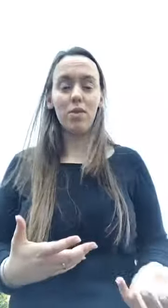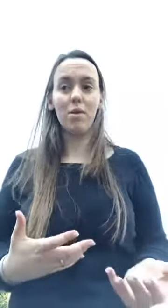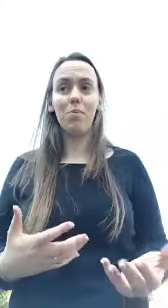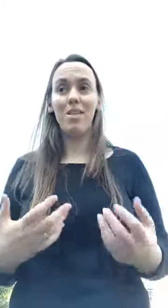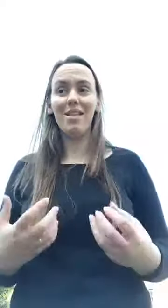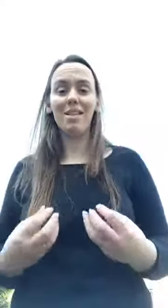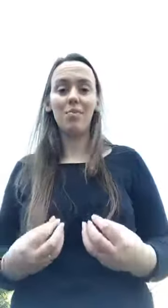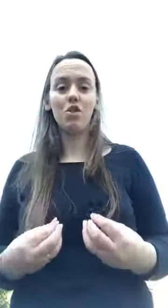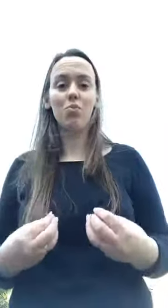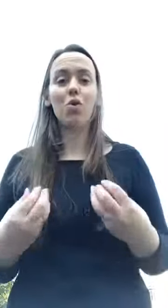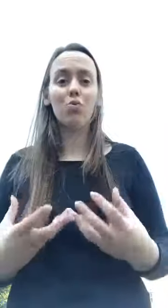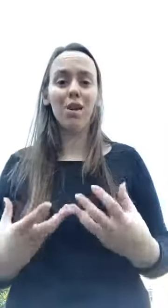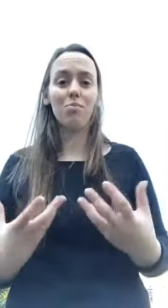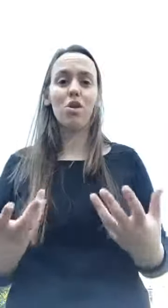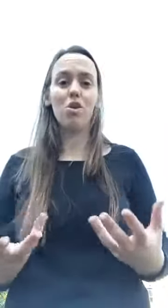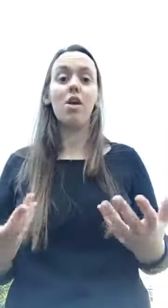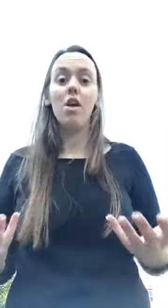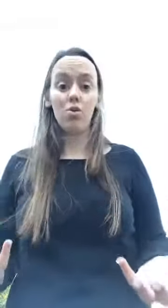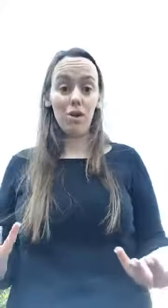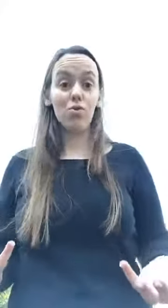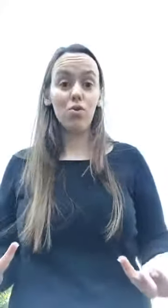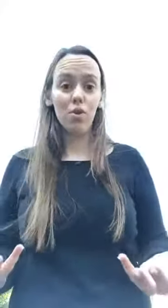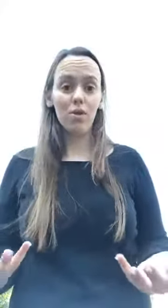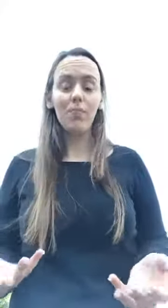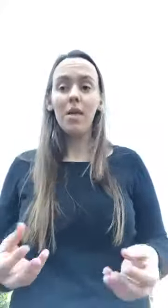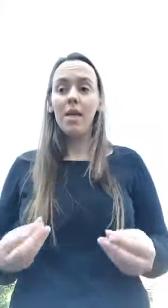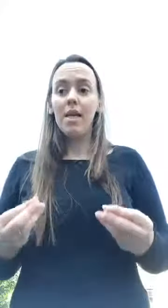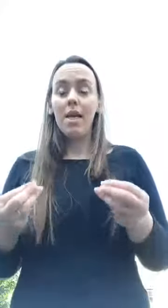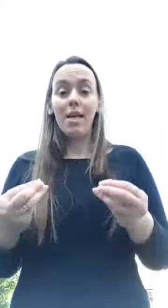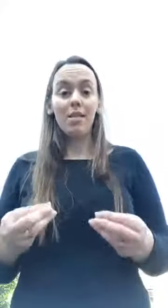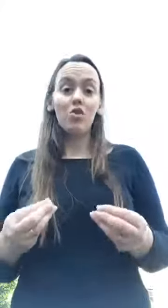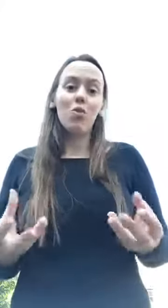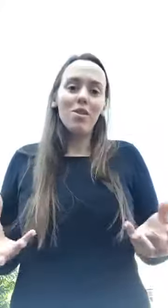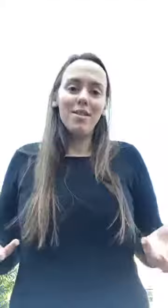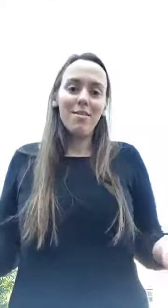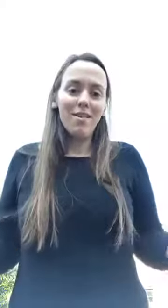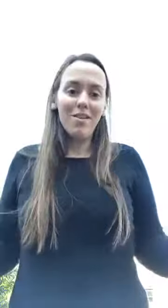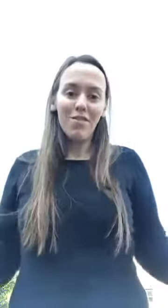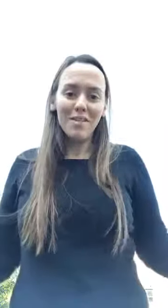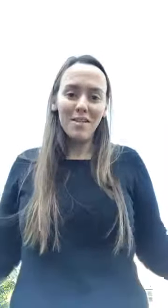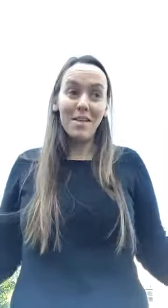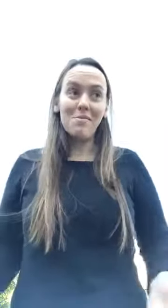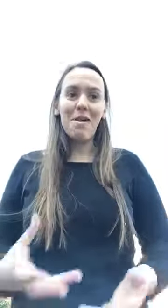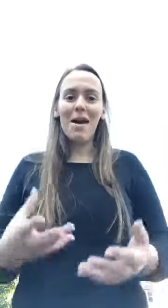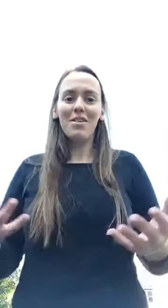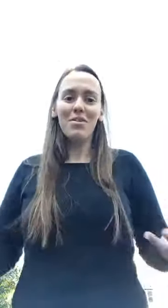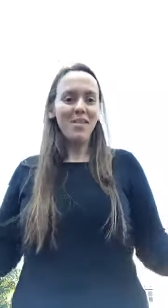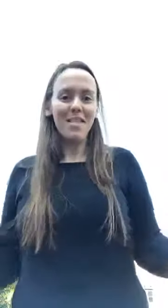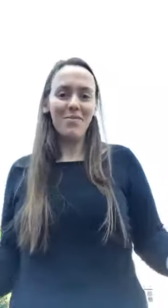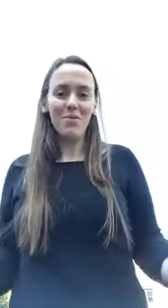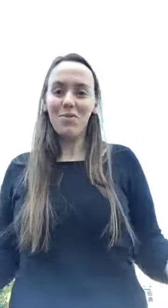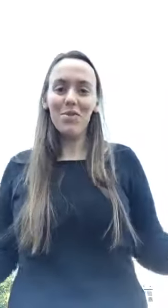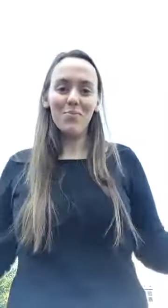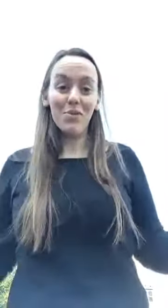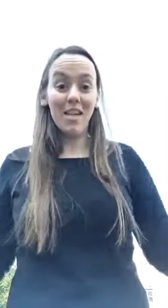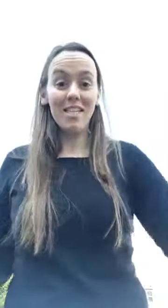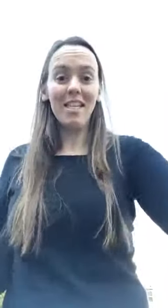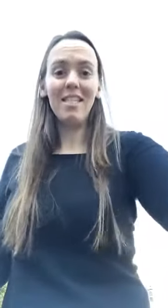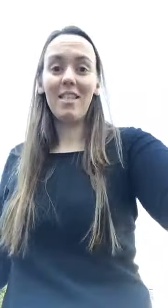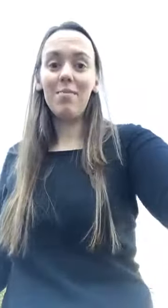por exemplo, e até mesmo recuperar melhor durante o sono. Existe o óleo essencial de lavanda, aquele mais conhecido por toda a gente e